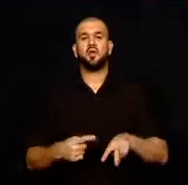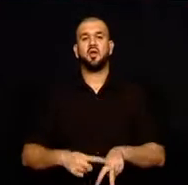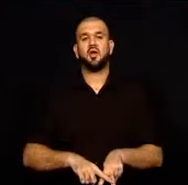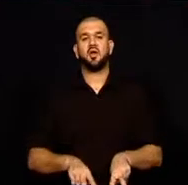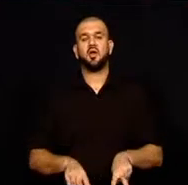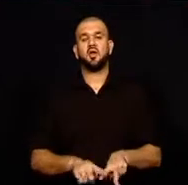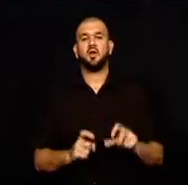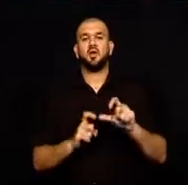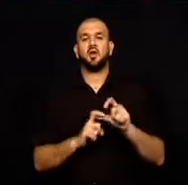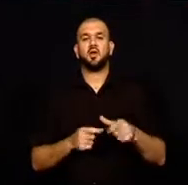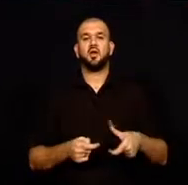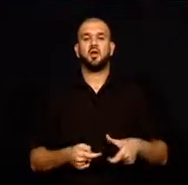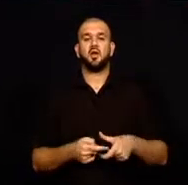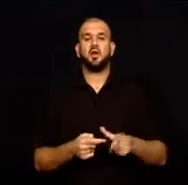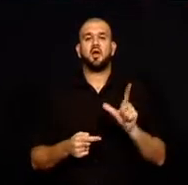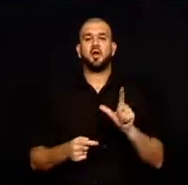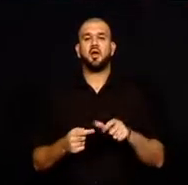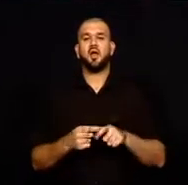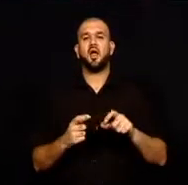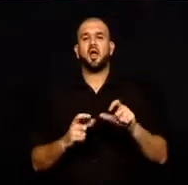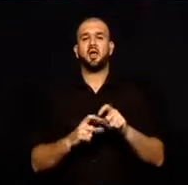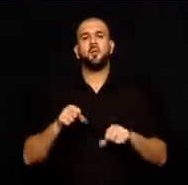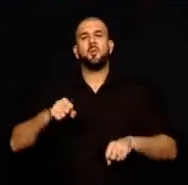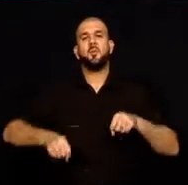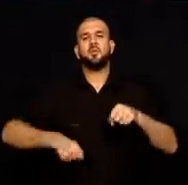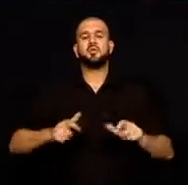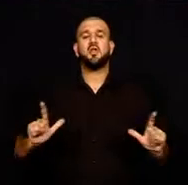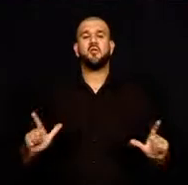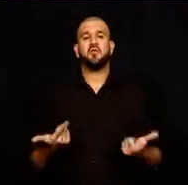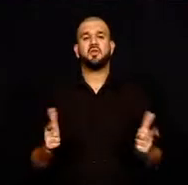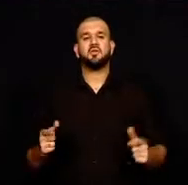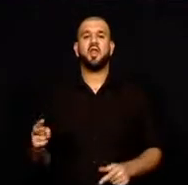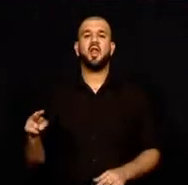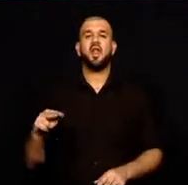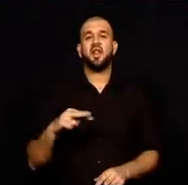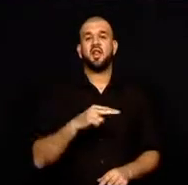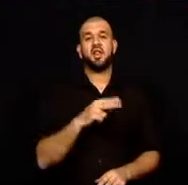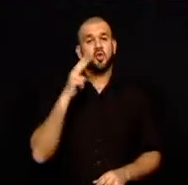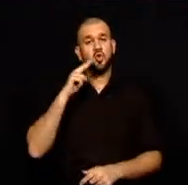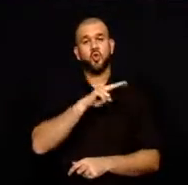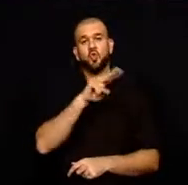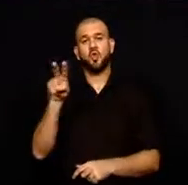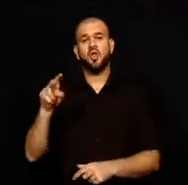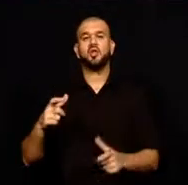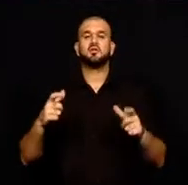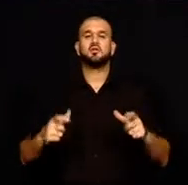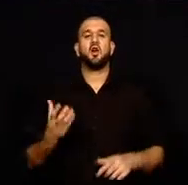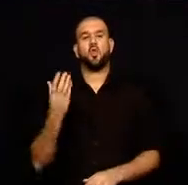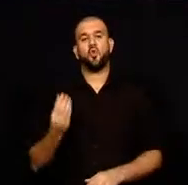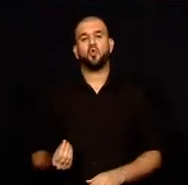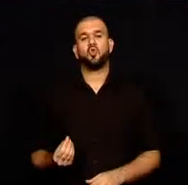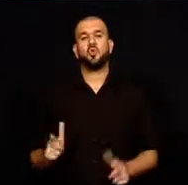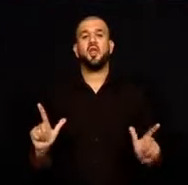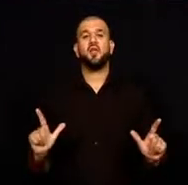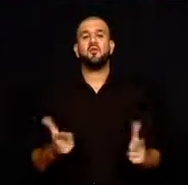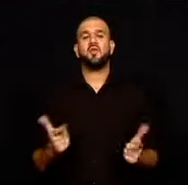Festivali renkli görüntülere sahne oldu. Festivale her yaştan binlerce Amerikalı